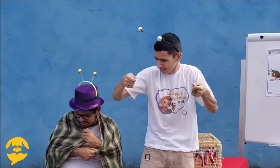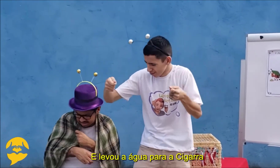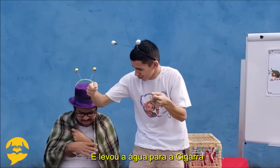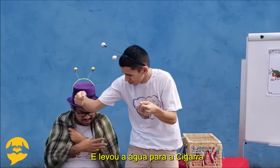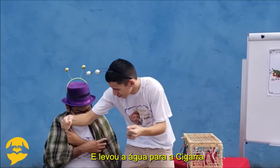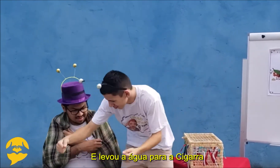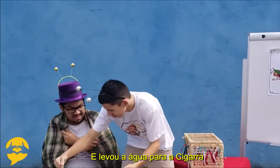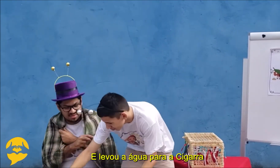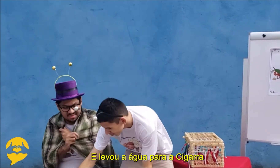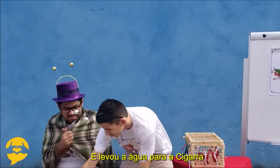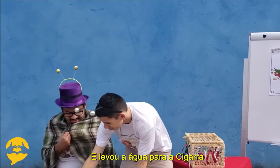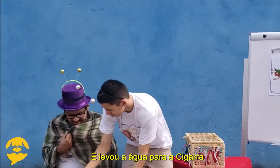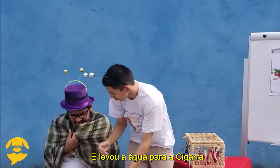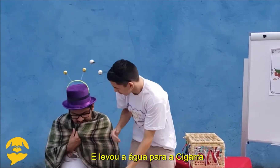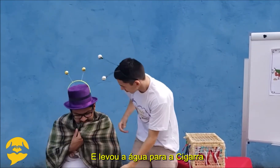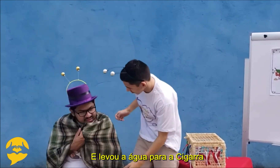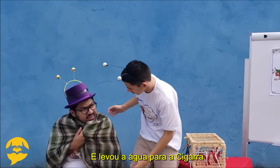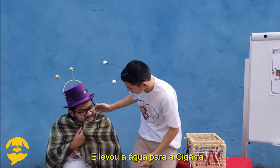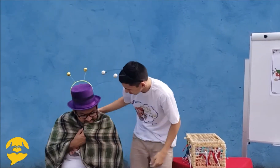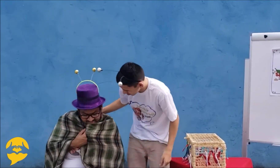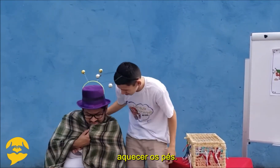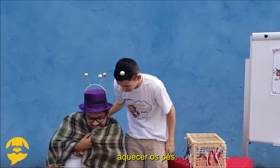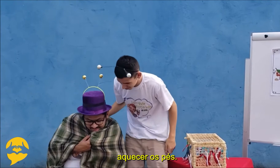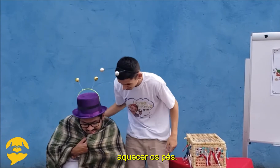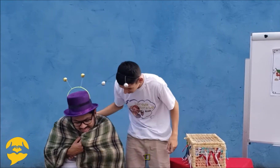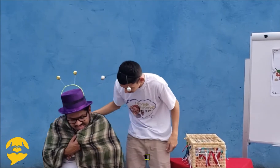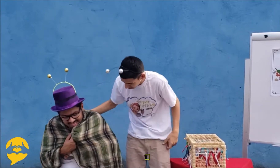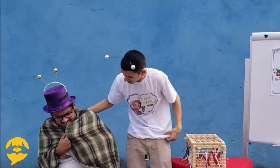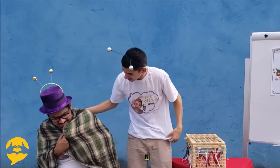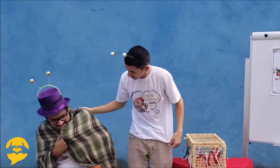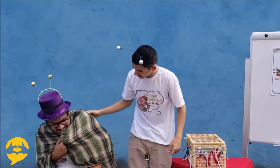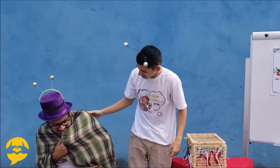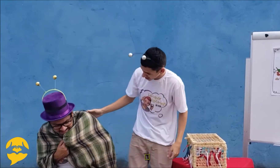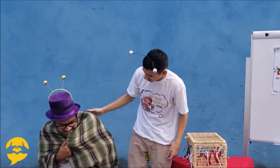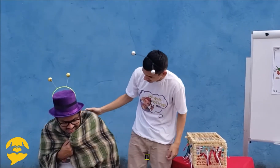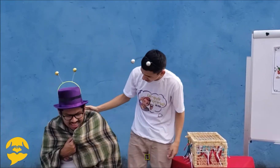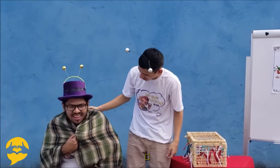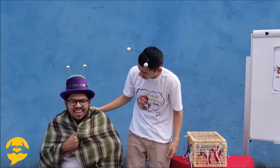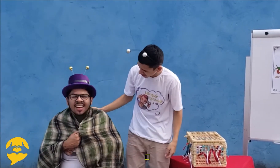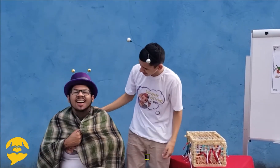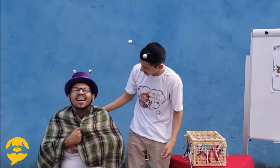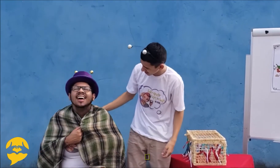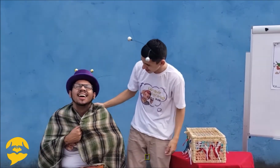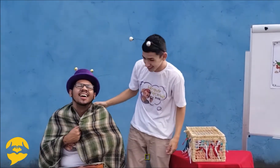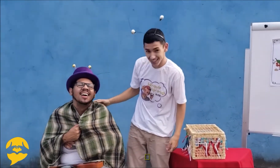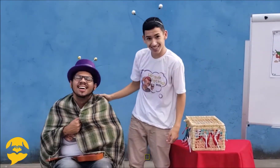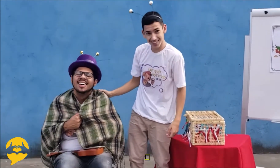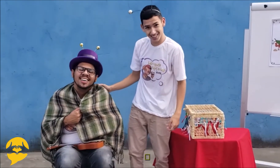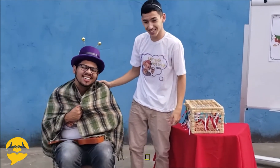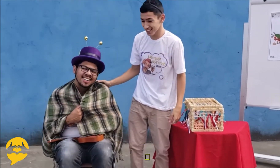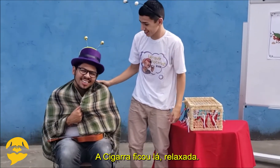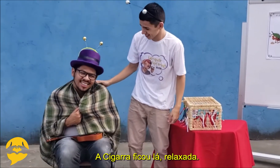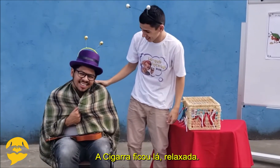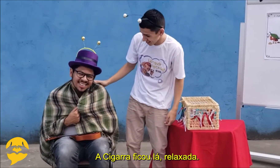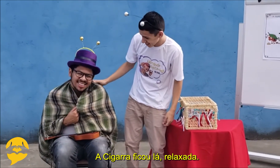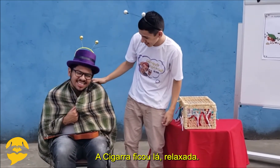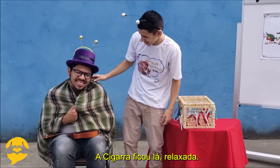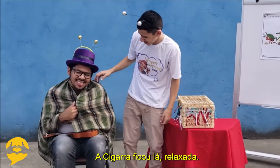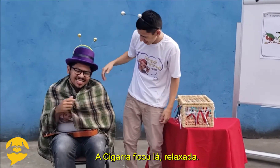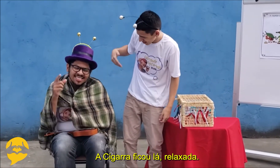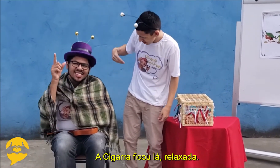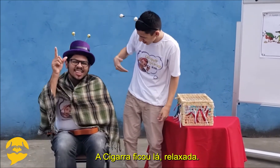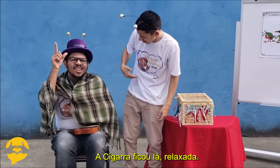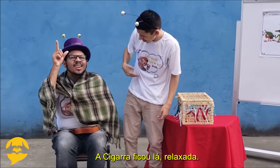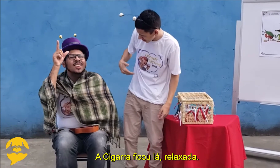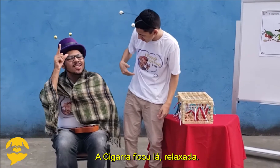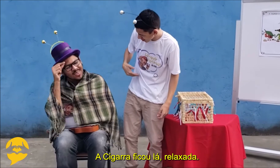pelas bordas. E levou a água para a cigarra, aqueceu os pés. Aliviado, Carlos põe os pés na bacia invisível. A cigarra ficou